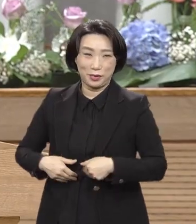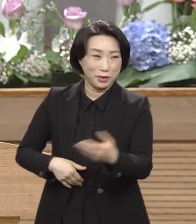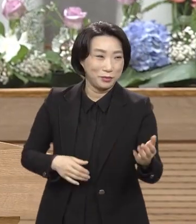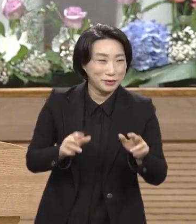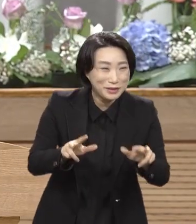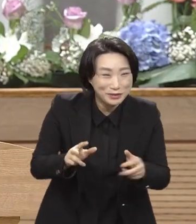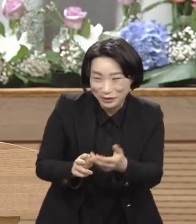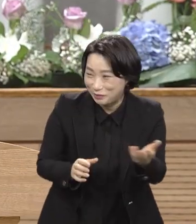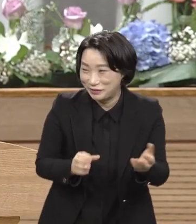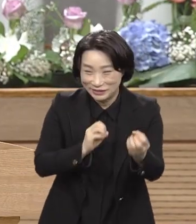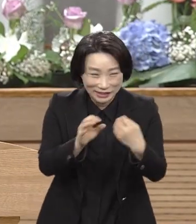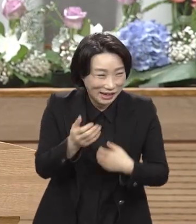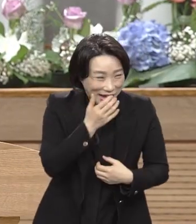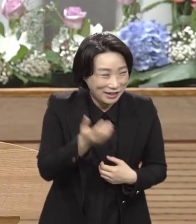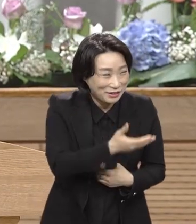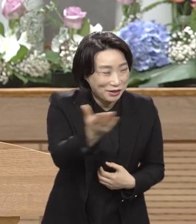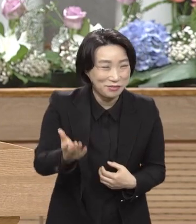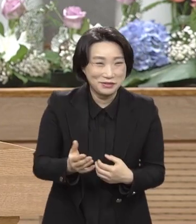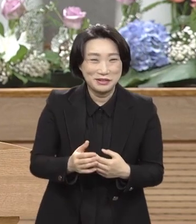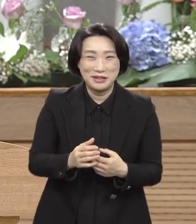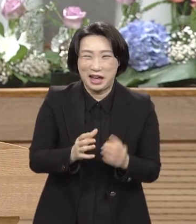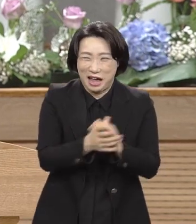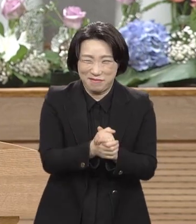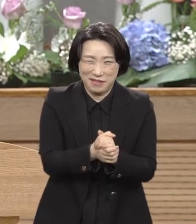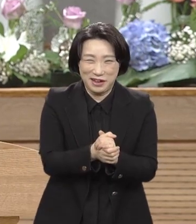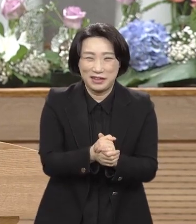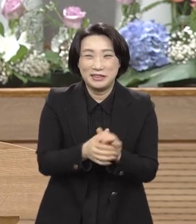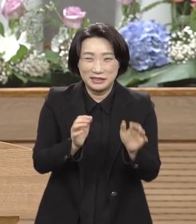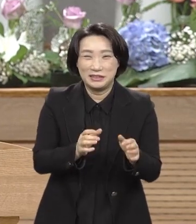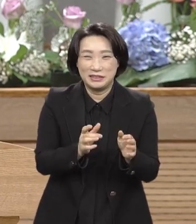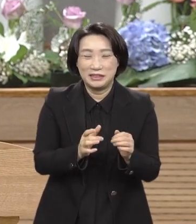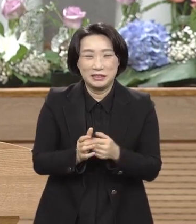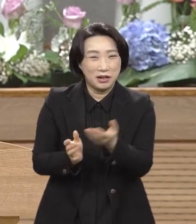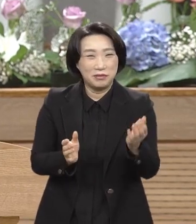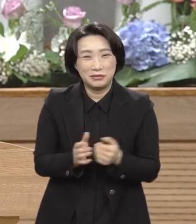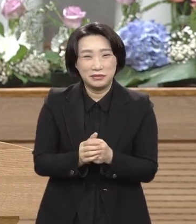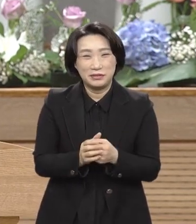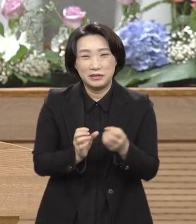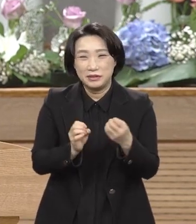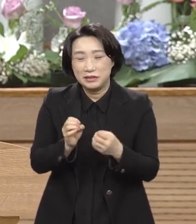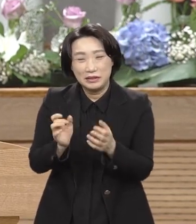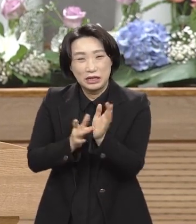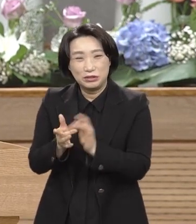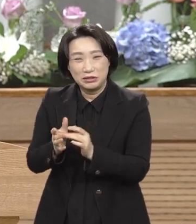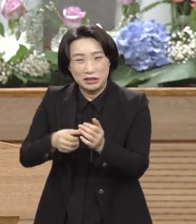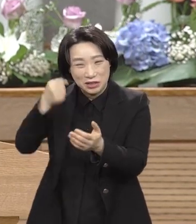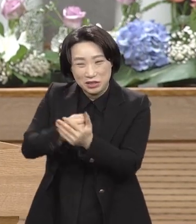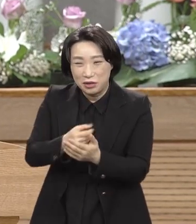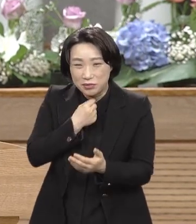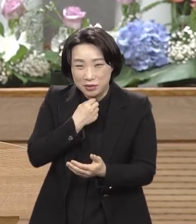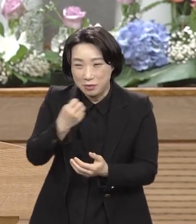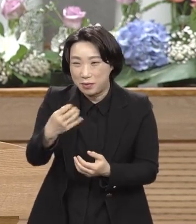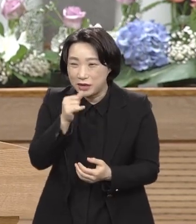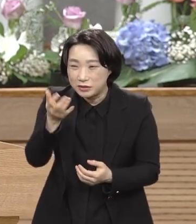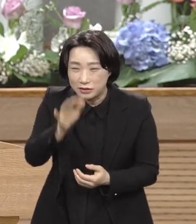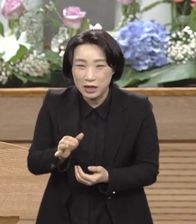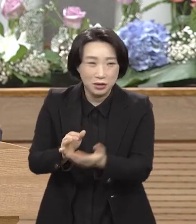여러분에게 누구를 택하야 하느냐 책도 썼잖아요 누구를 택하겠느냐고 지폐도 했잖아요